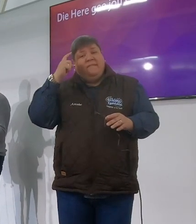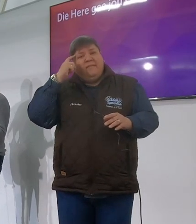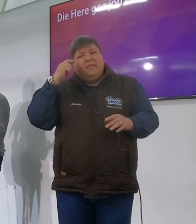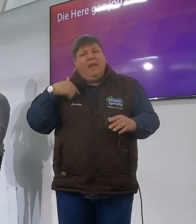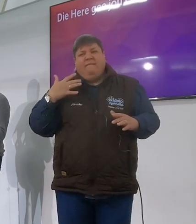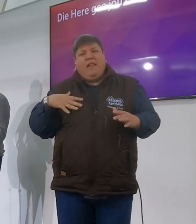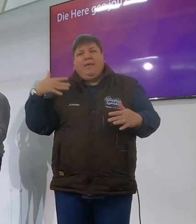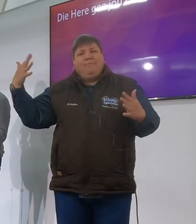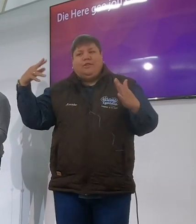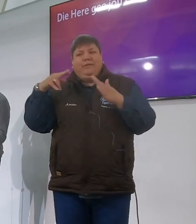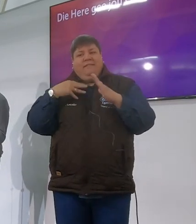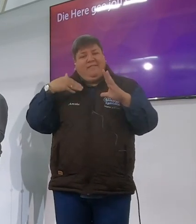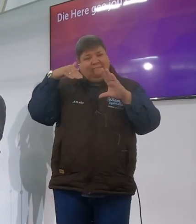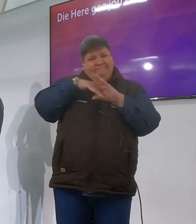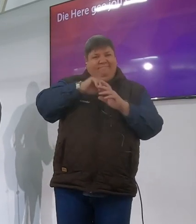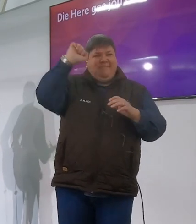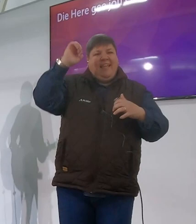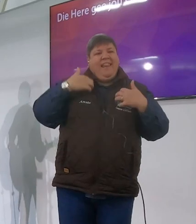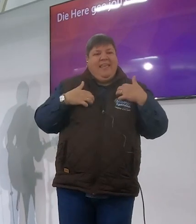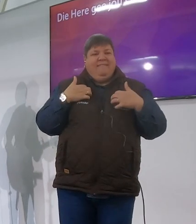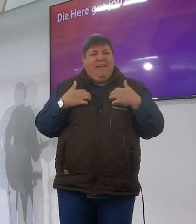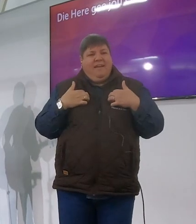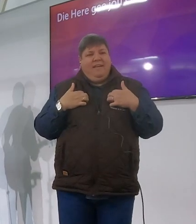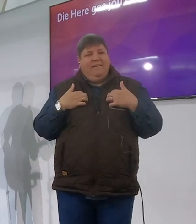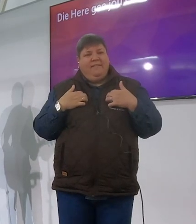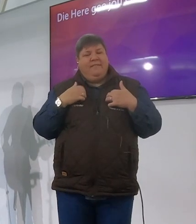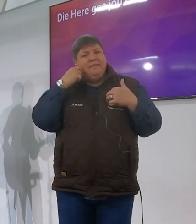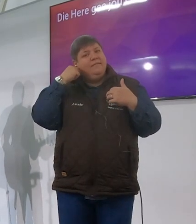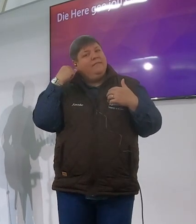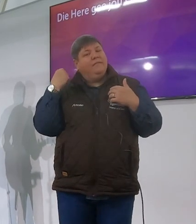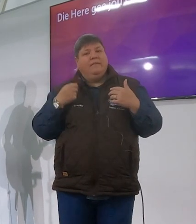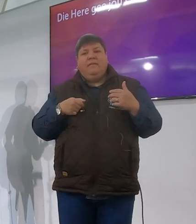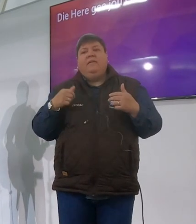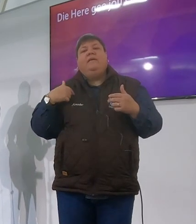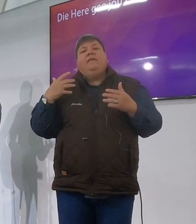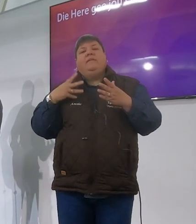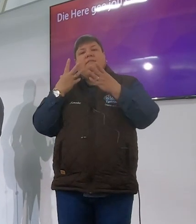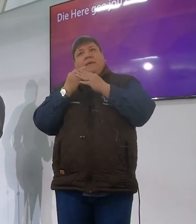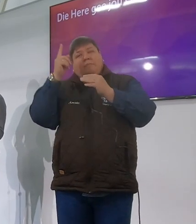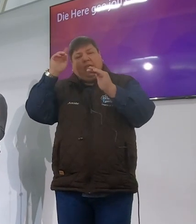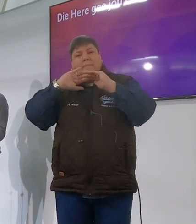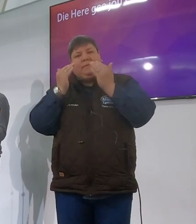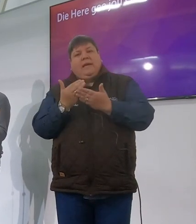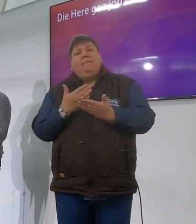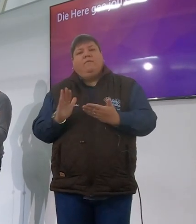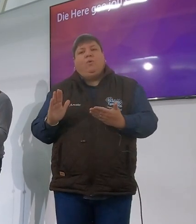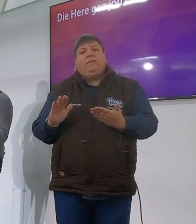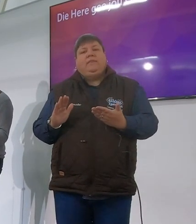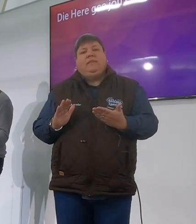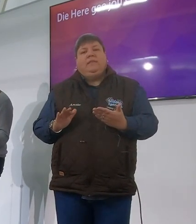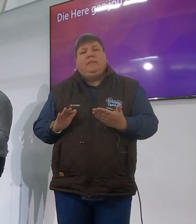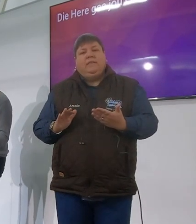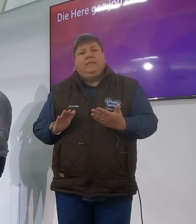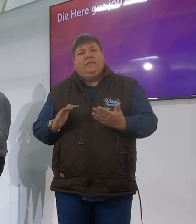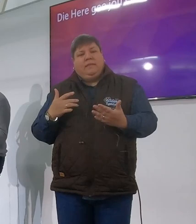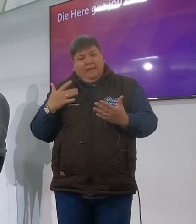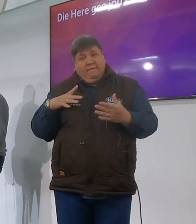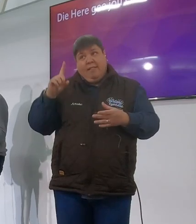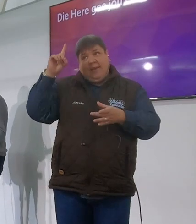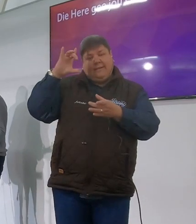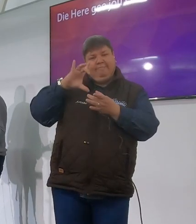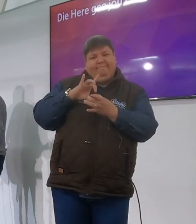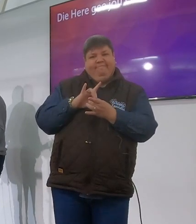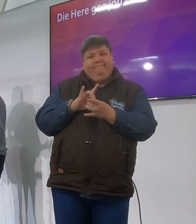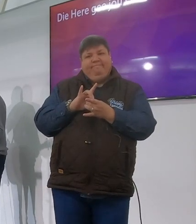buitenstaan ek wil nie meer buitenstaan ek wil onder die herense bescherming lewe ek wil op hom kan vertrouw